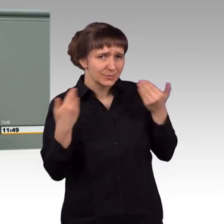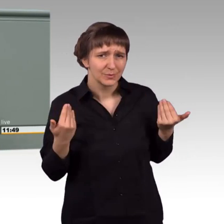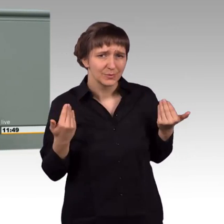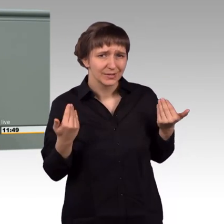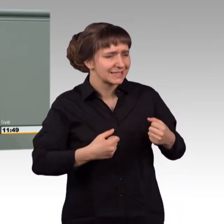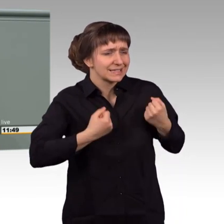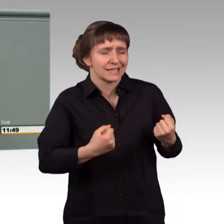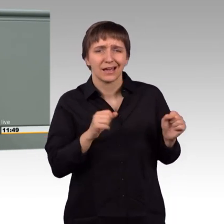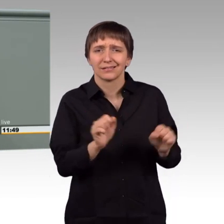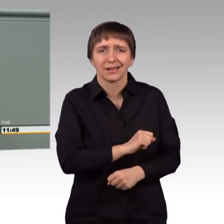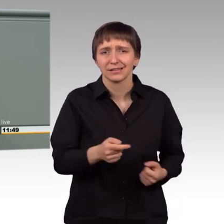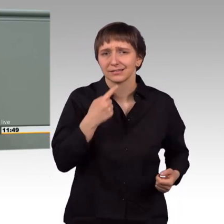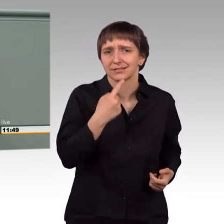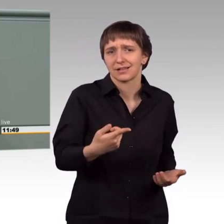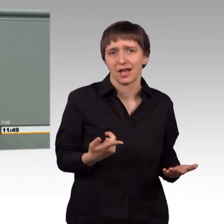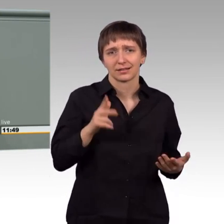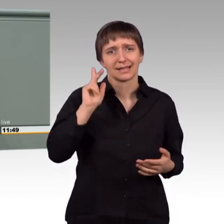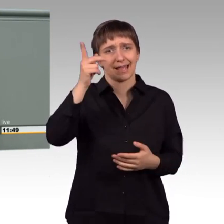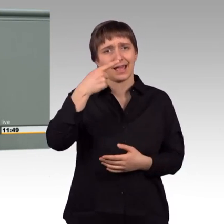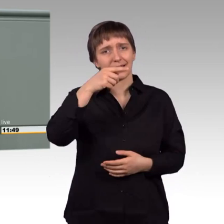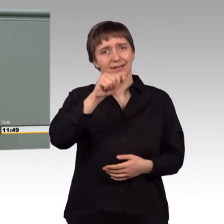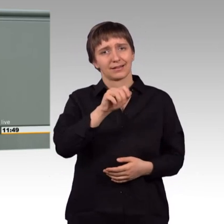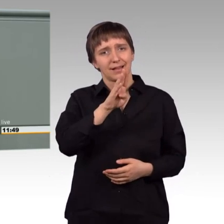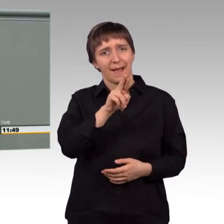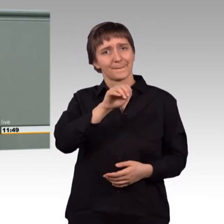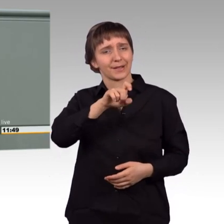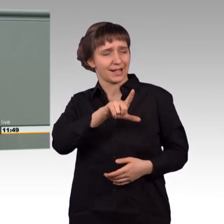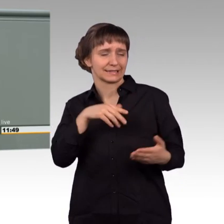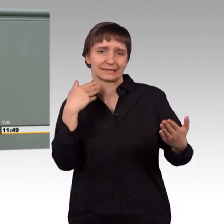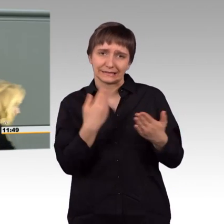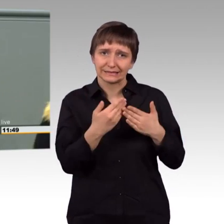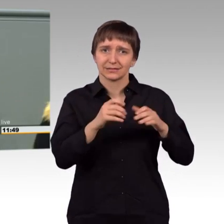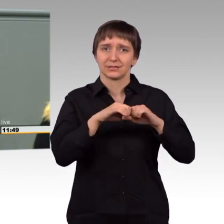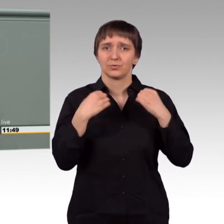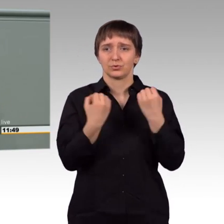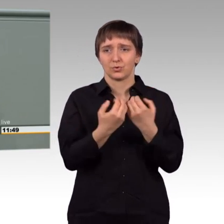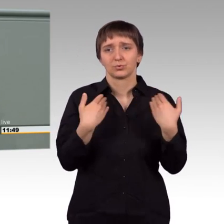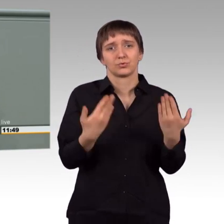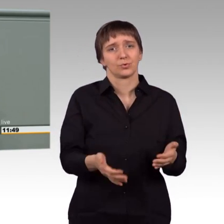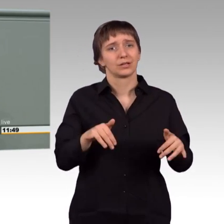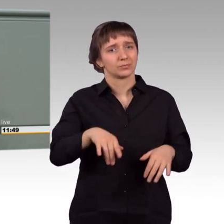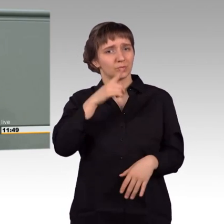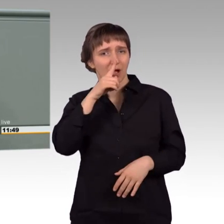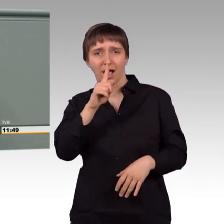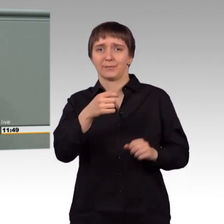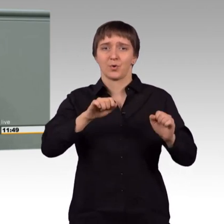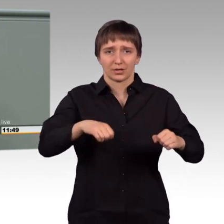ausschließen, Herr Gabriel. Und deshalb gibt es in diesem Fall nur eine, die Bundeswehr muss raus aus der Türkei.